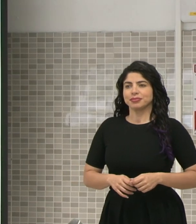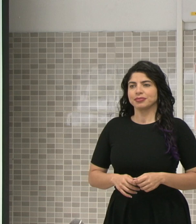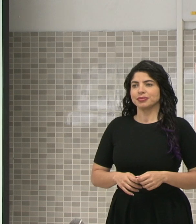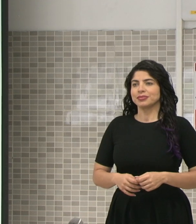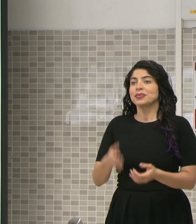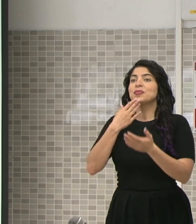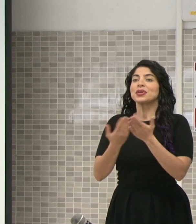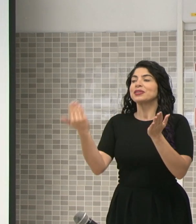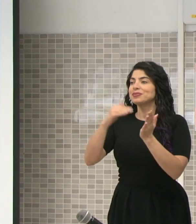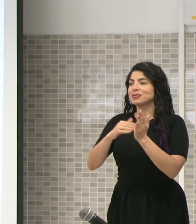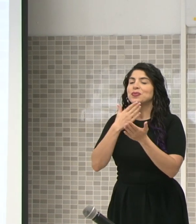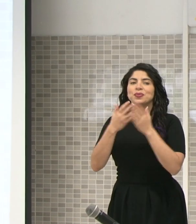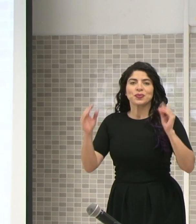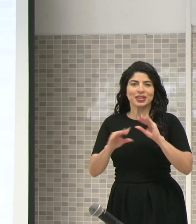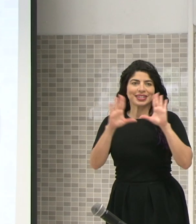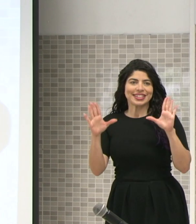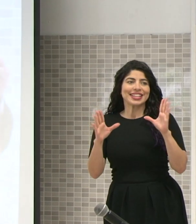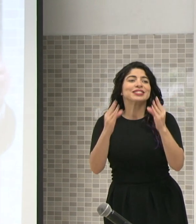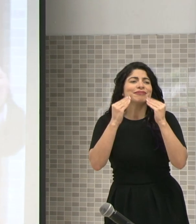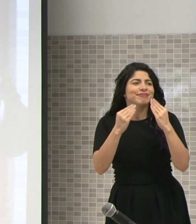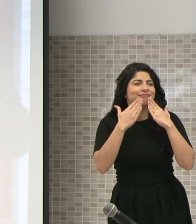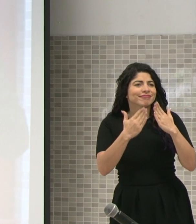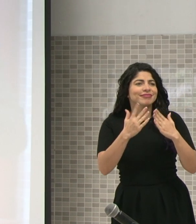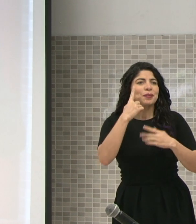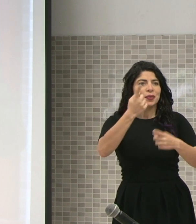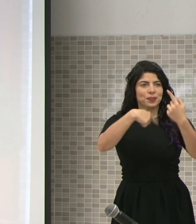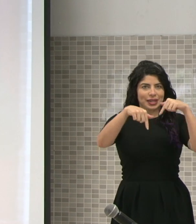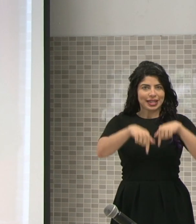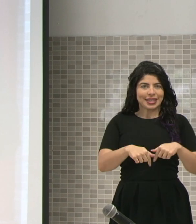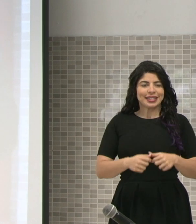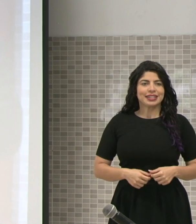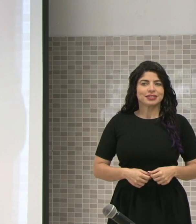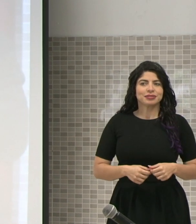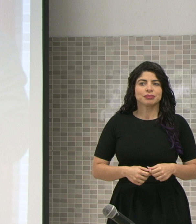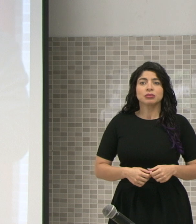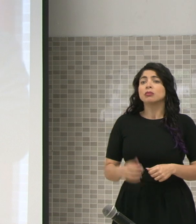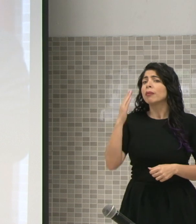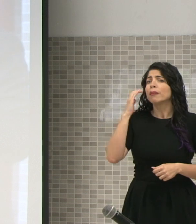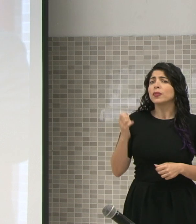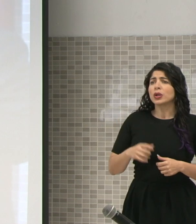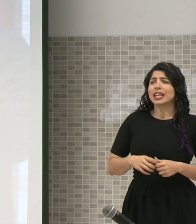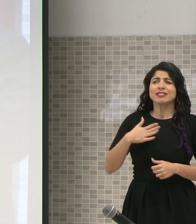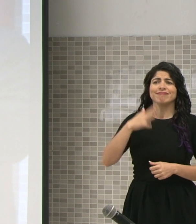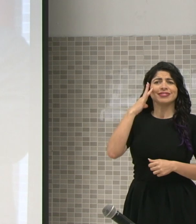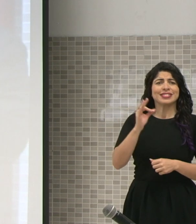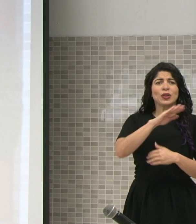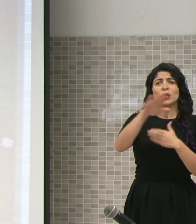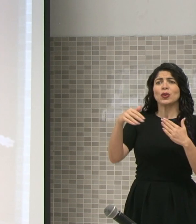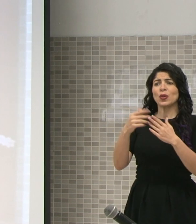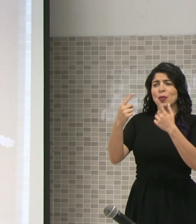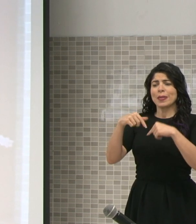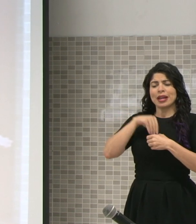Bueno, nuevamente, muy buenos días. Muchísimas gracias por estar acá, porque creo que todos venimos con